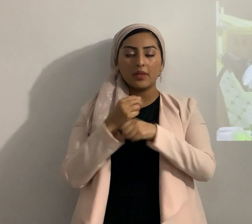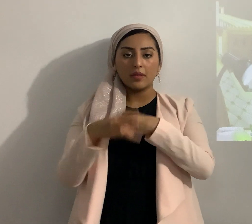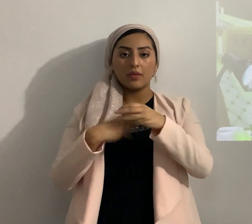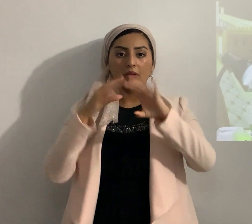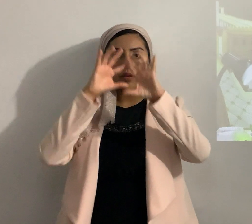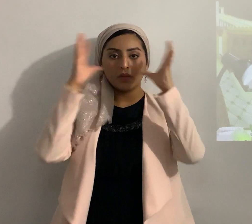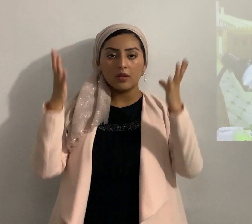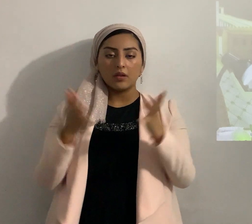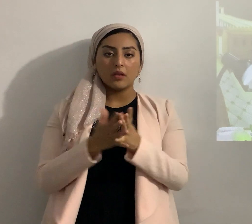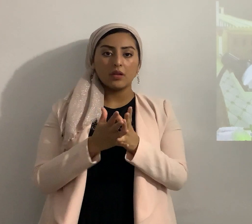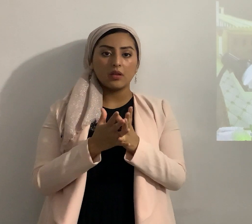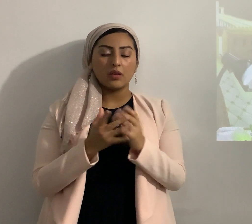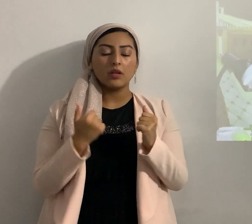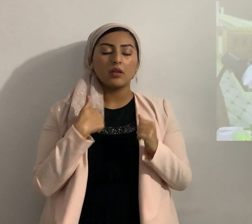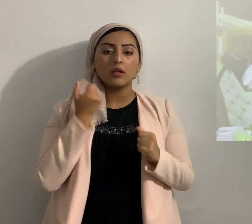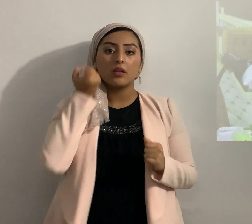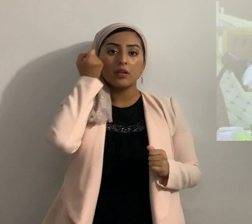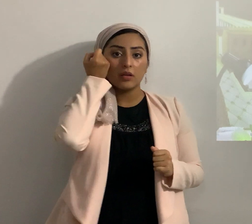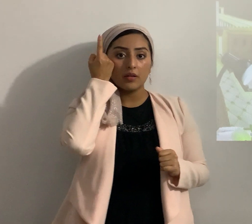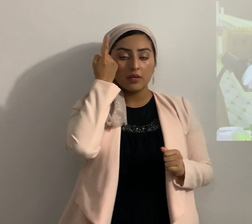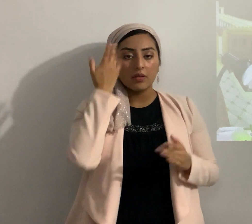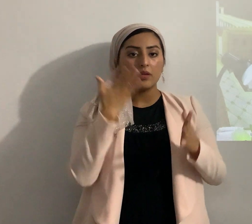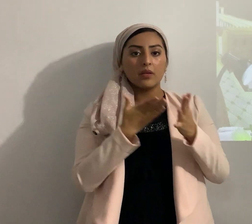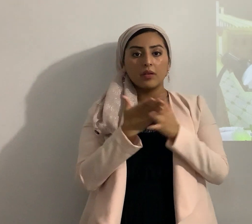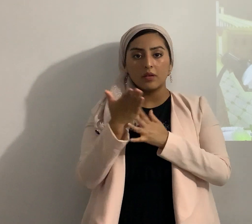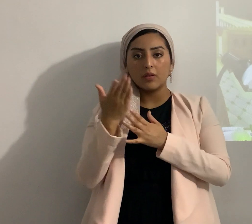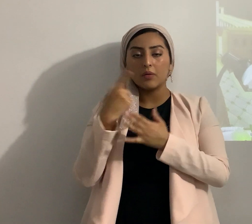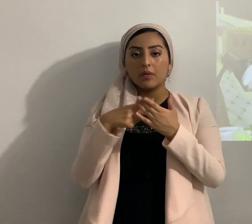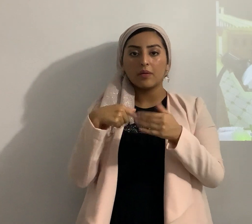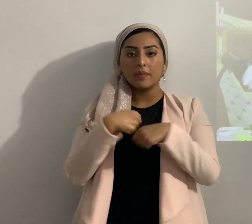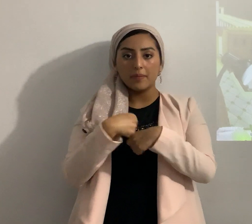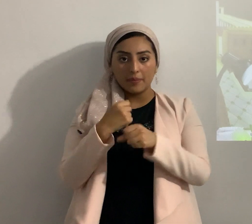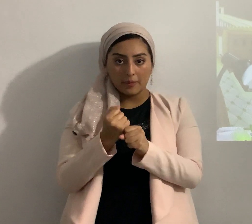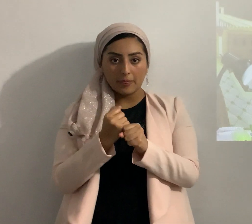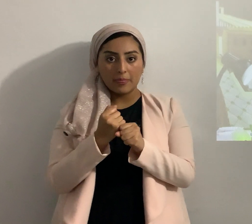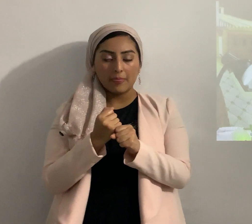entendidas por medio de las cosas hechas de modo que no tienen excusa